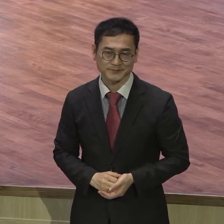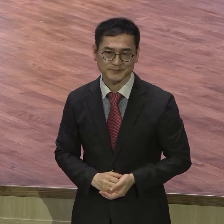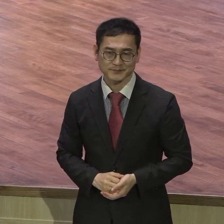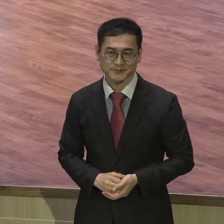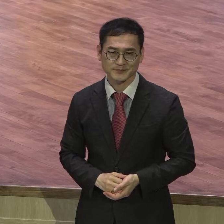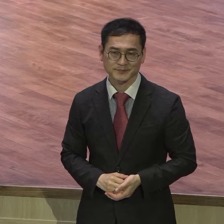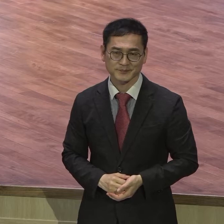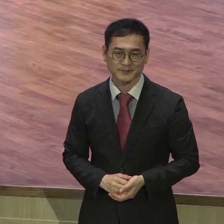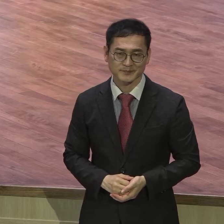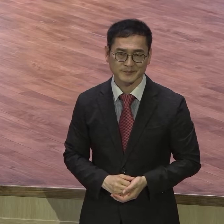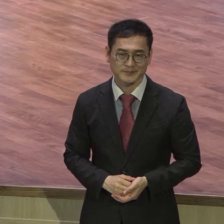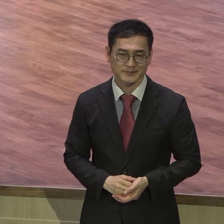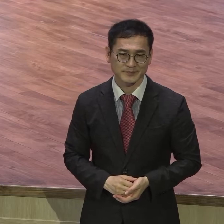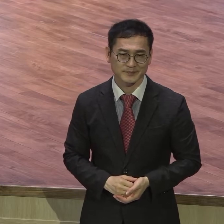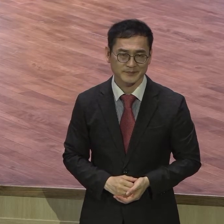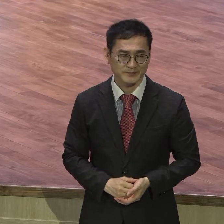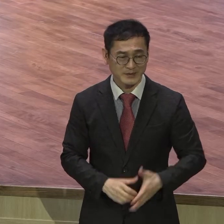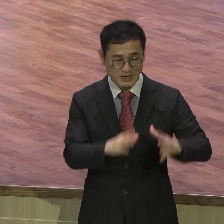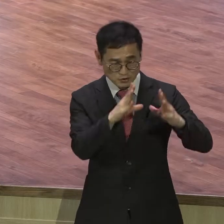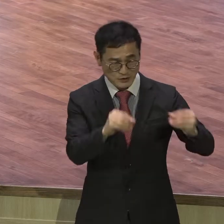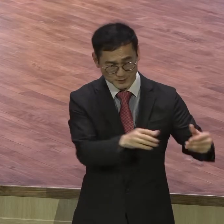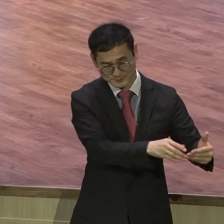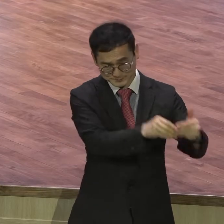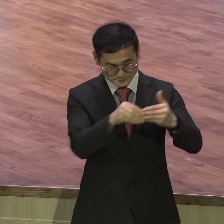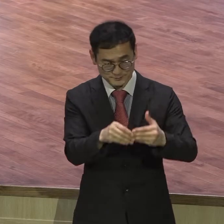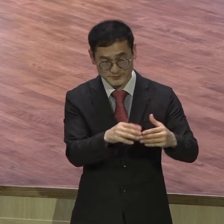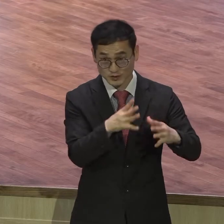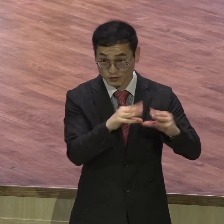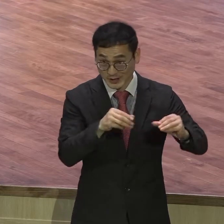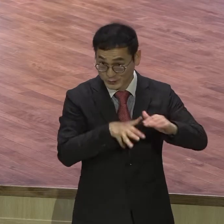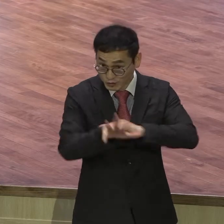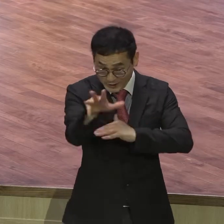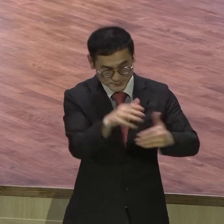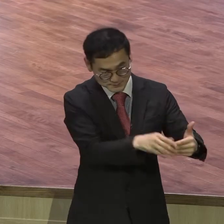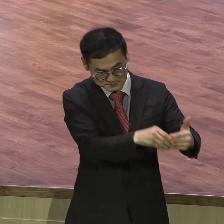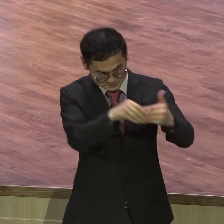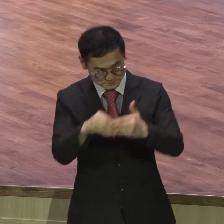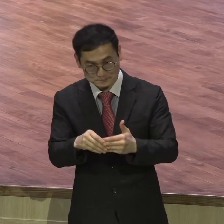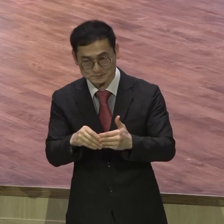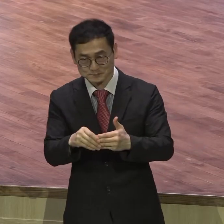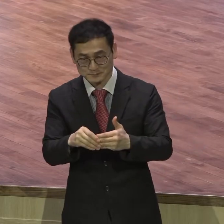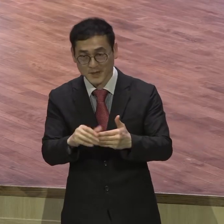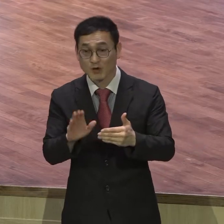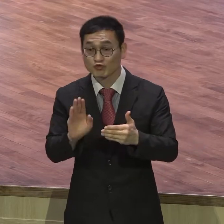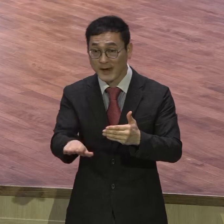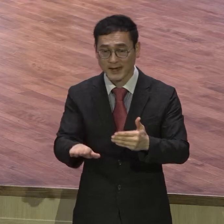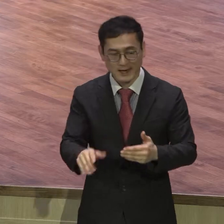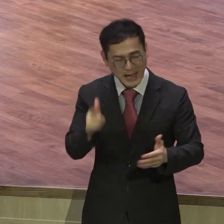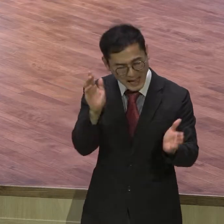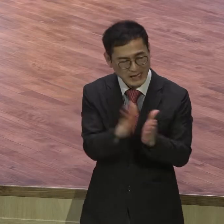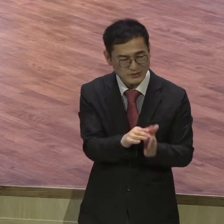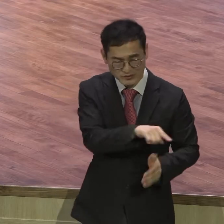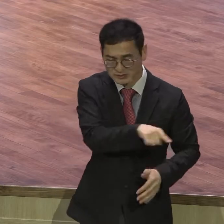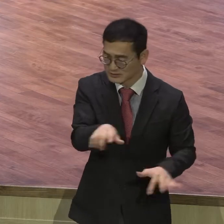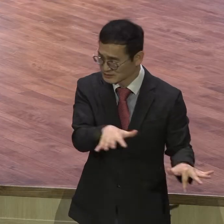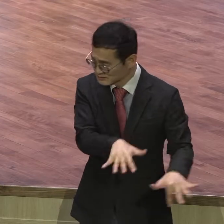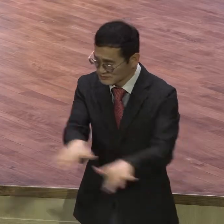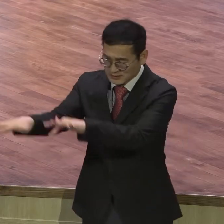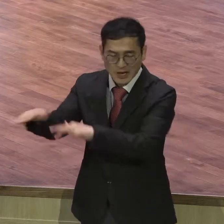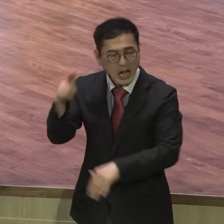시켜놓고 그럼 하나님 뒷짐지고 알아서 해라 그렇습니까 구원해놓고 여러분 돌보지 않습니까 응답하시고